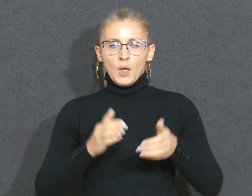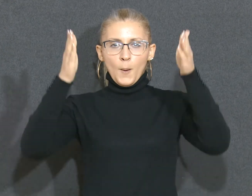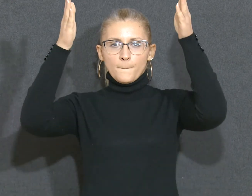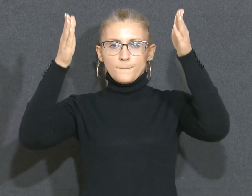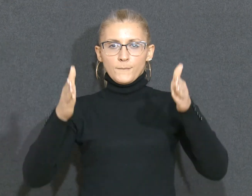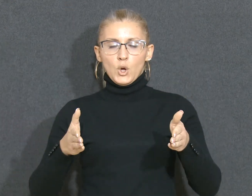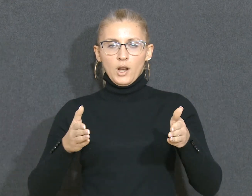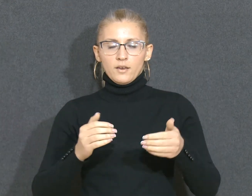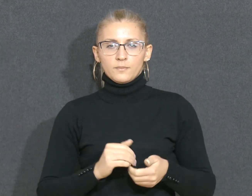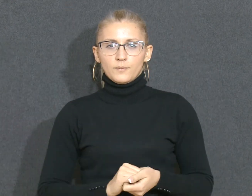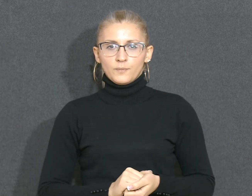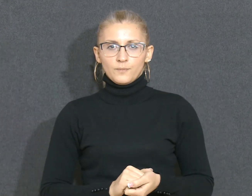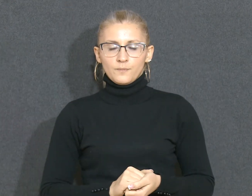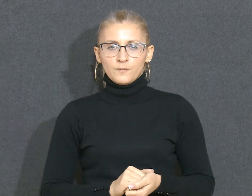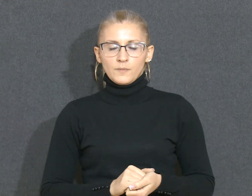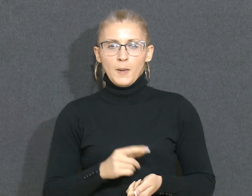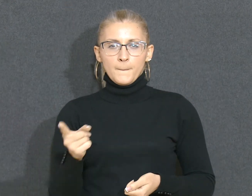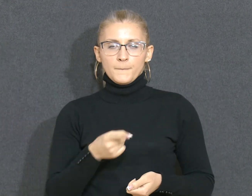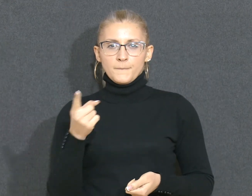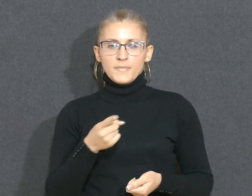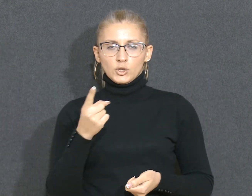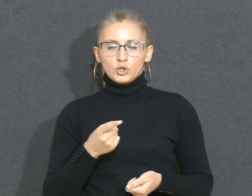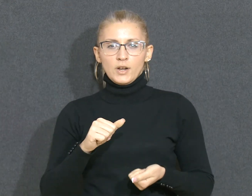Mašina za pranje veša